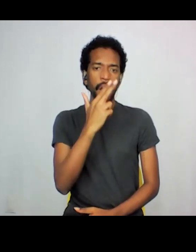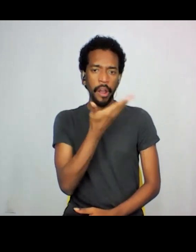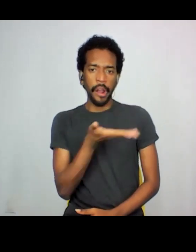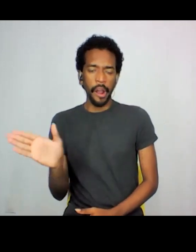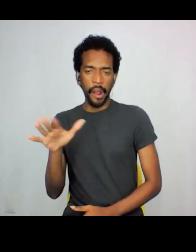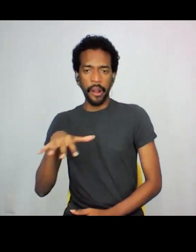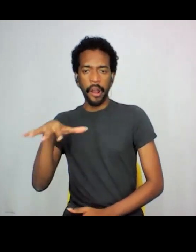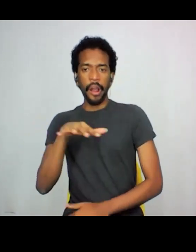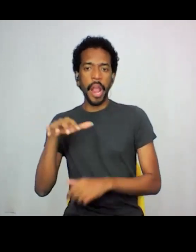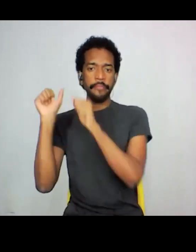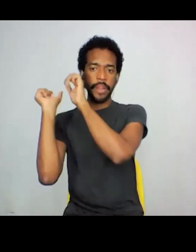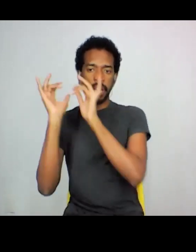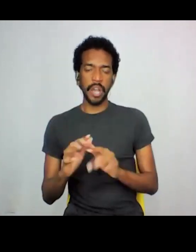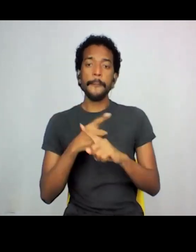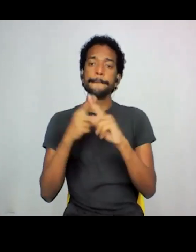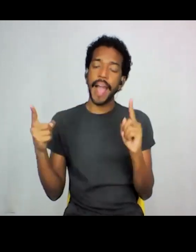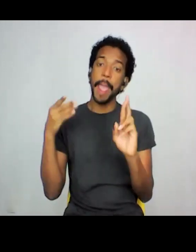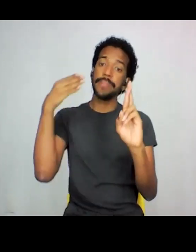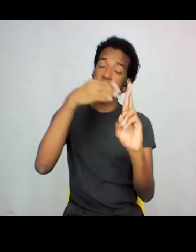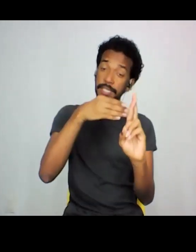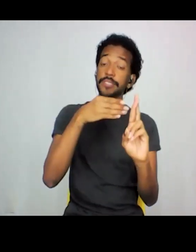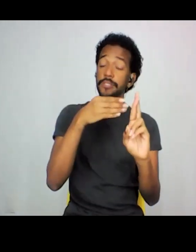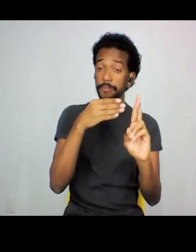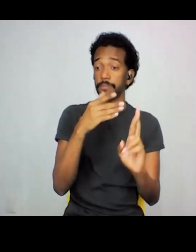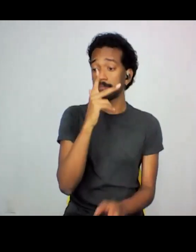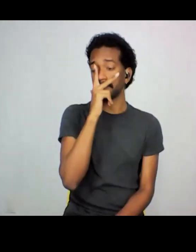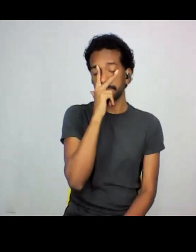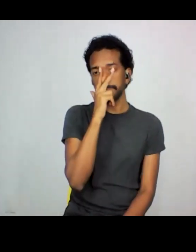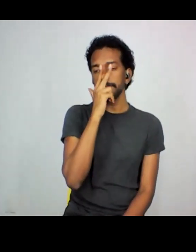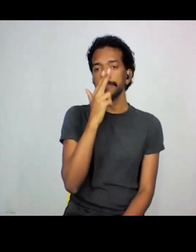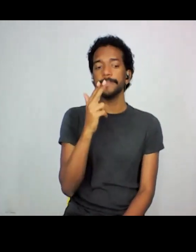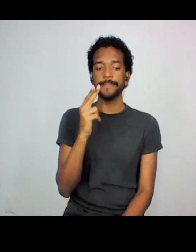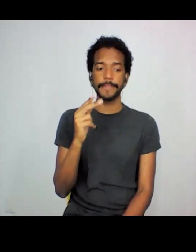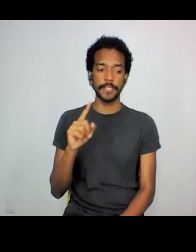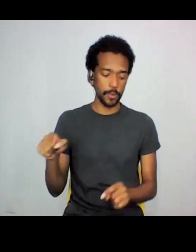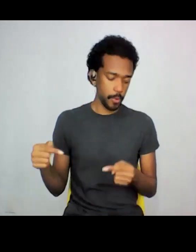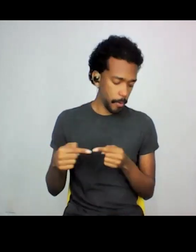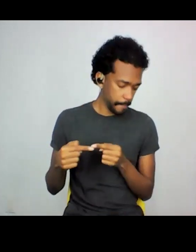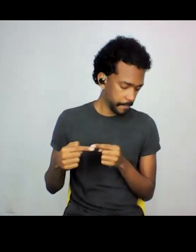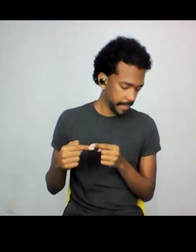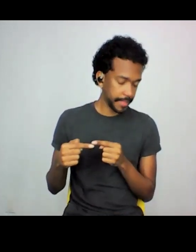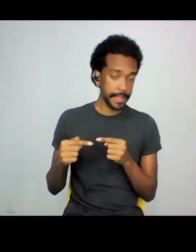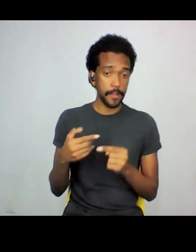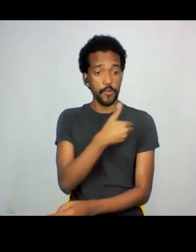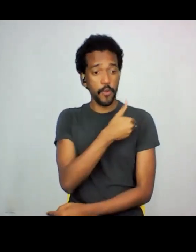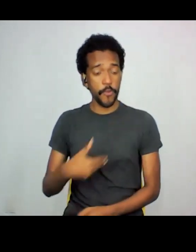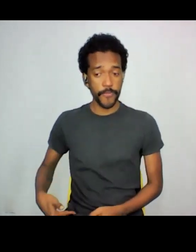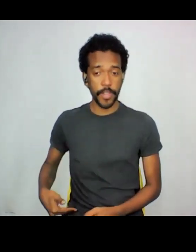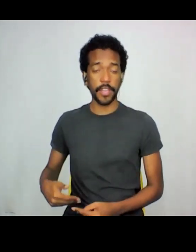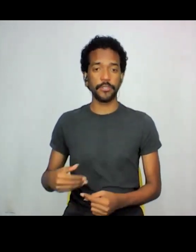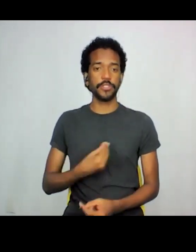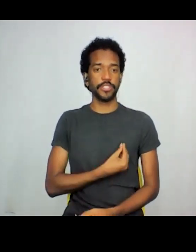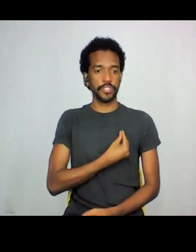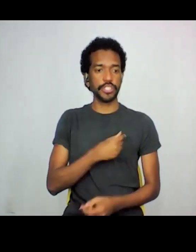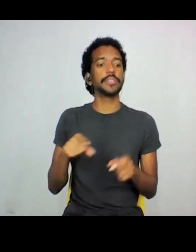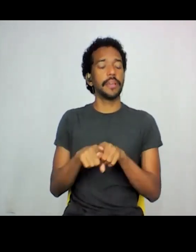japonesa, né, mas eu acho que essa representação, ele acaba passando muito pelo, pelo Estado, por existir, esse